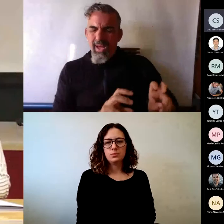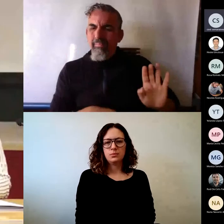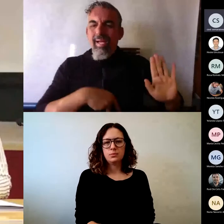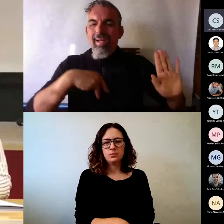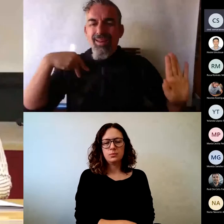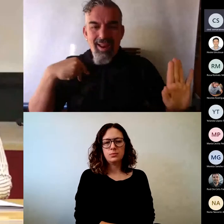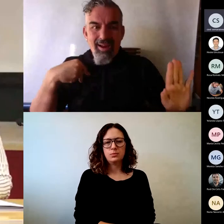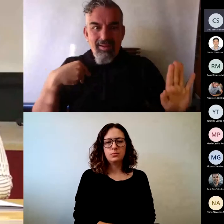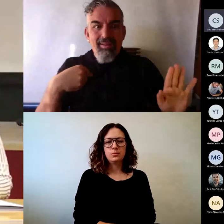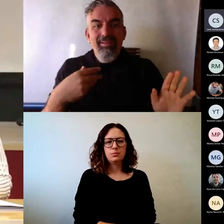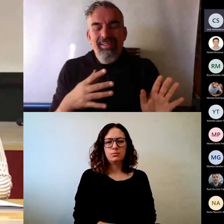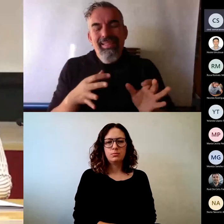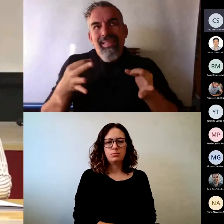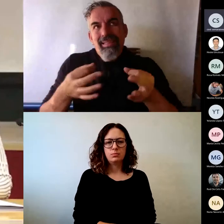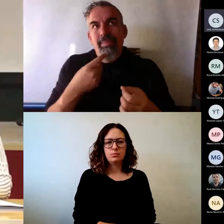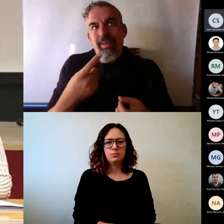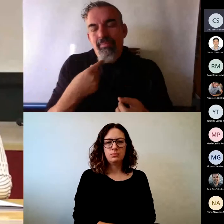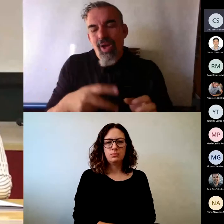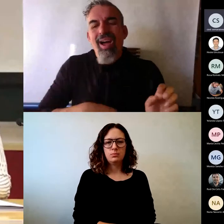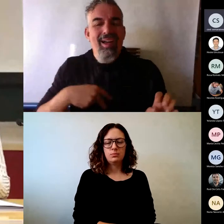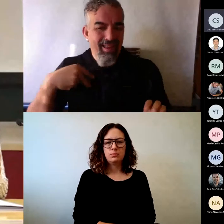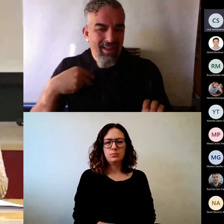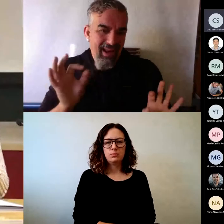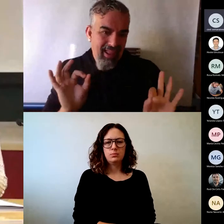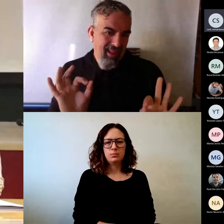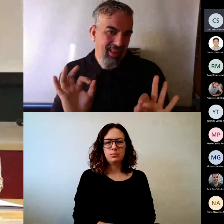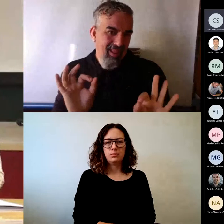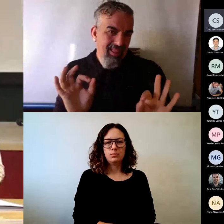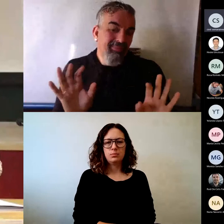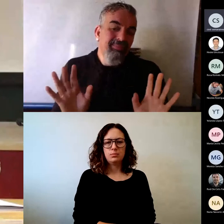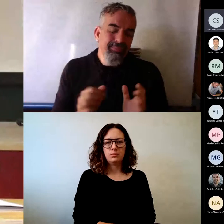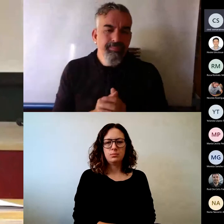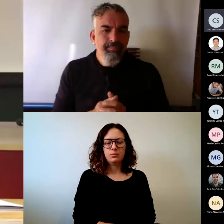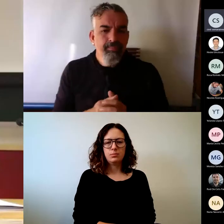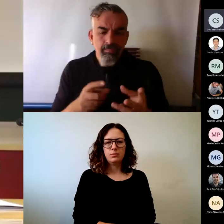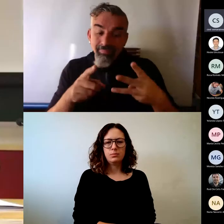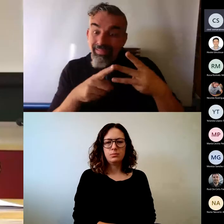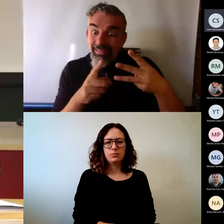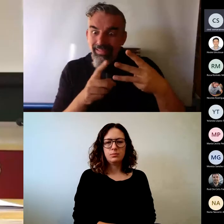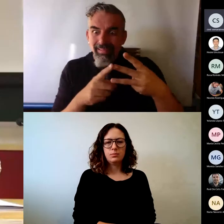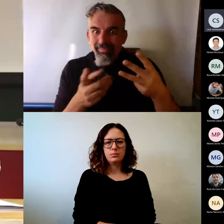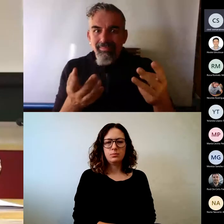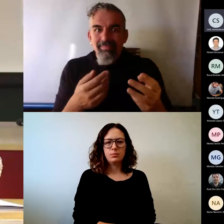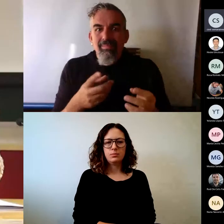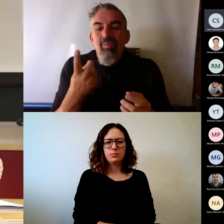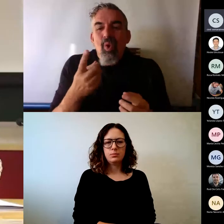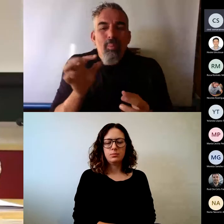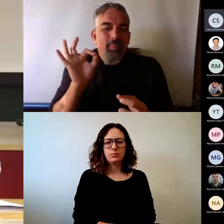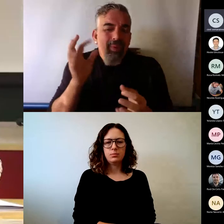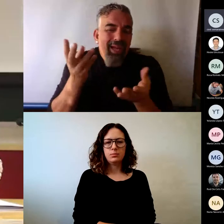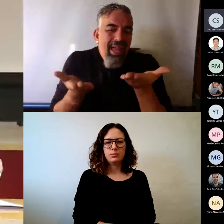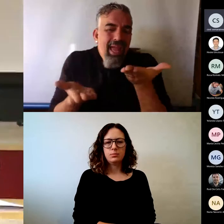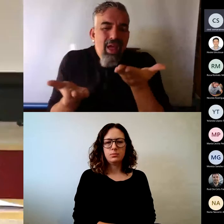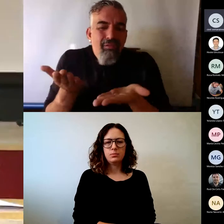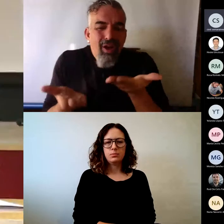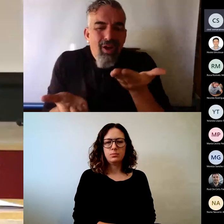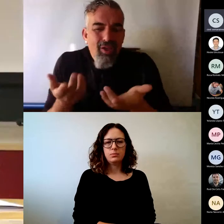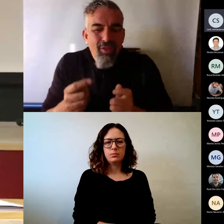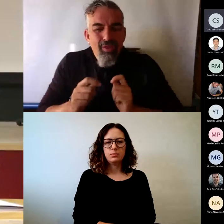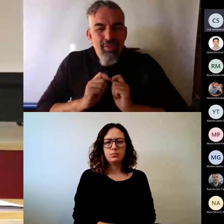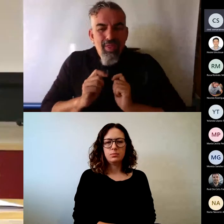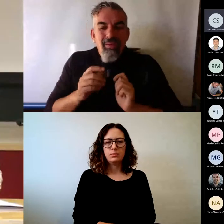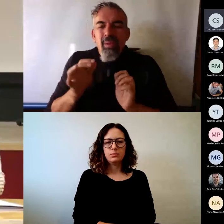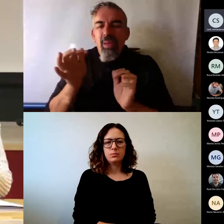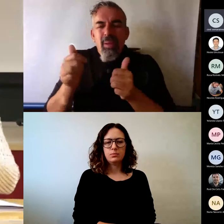¿De acuerdo? Siempre hablamos un poco en general. Teníamos esa pequeñísima parte a lo mejor de evaluación que nos describían será una prueba